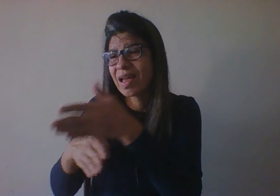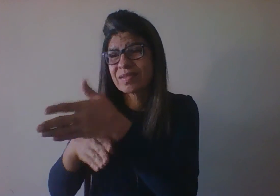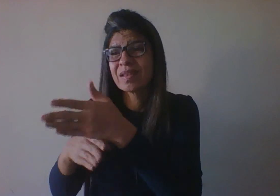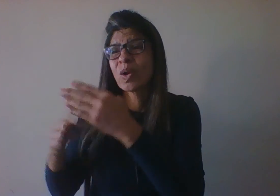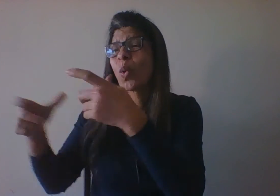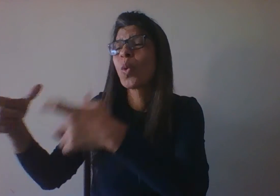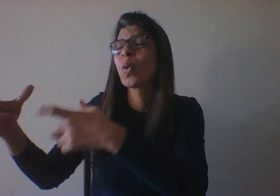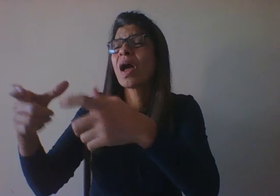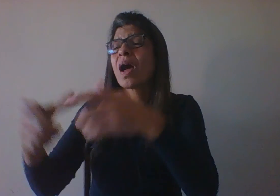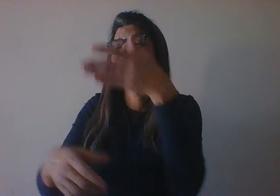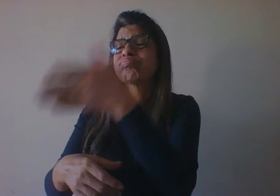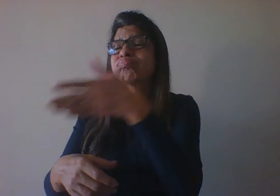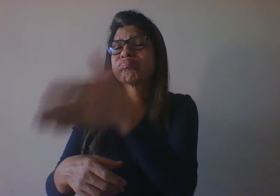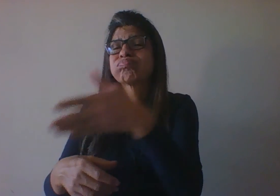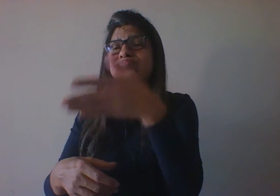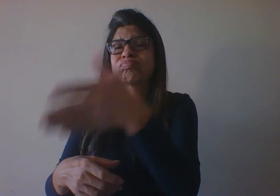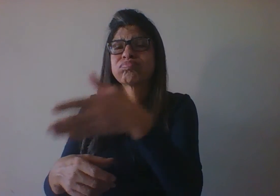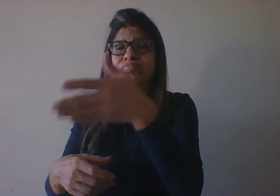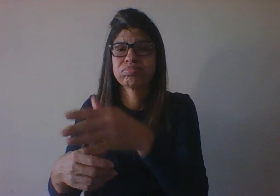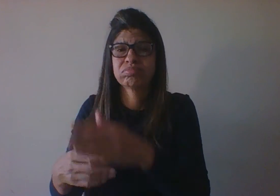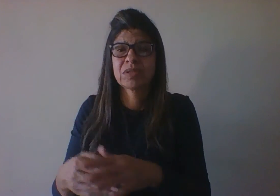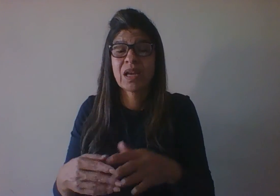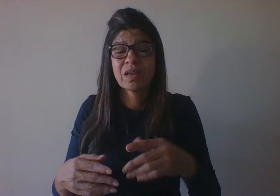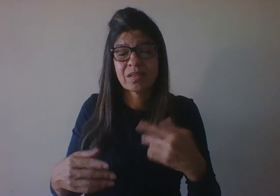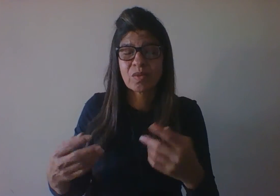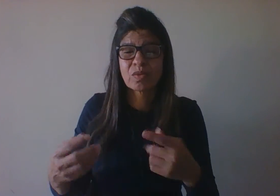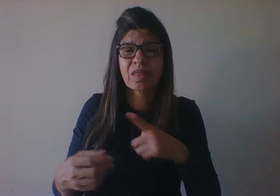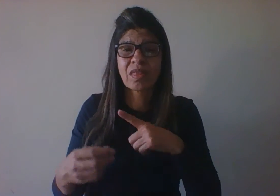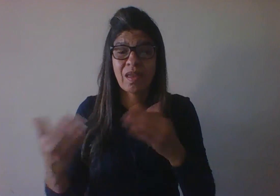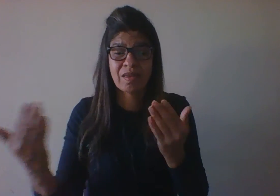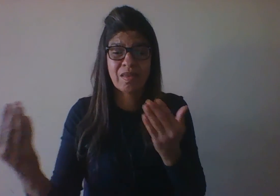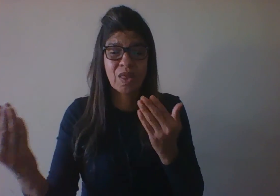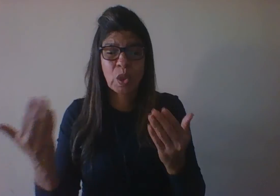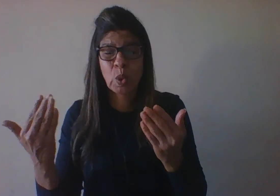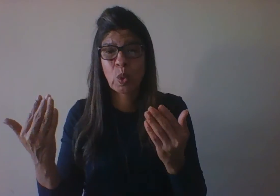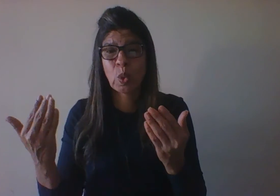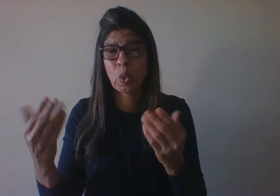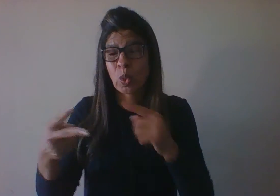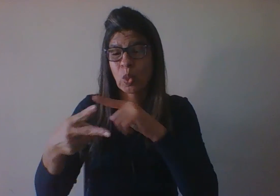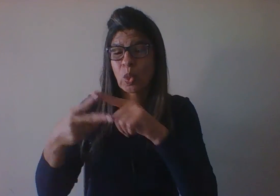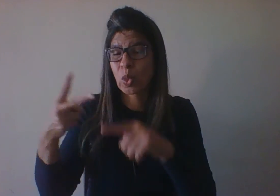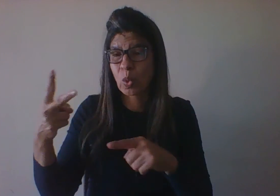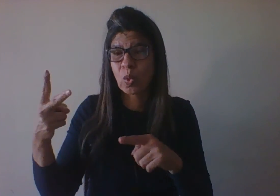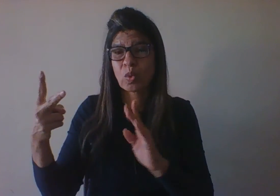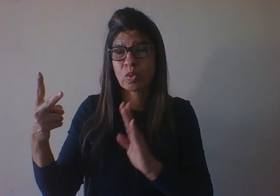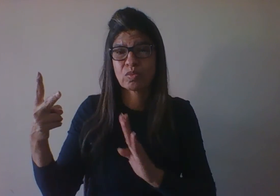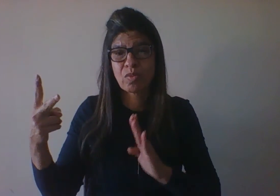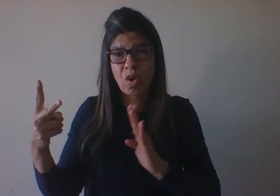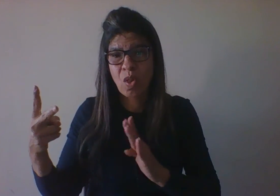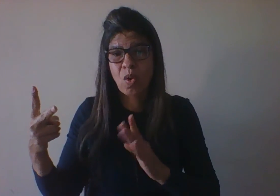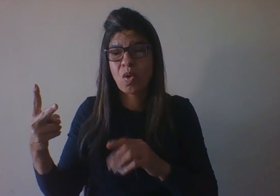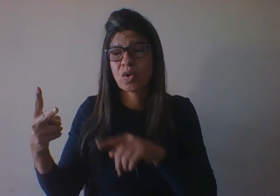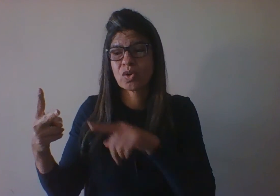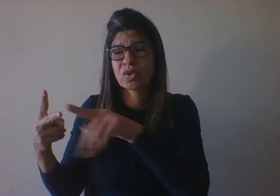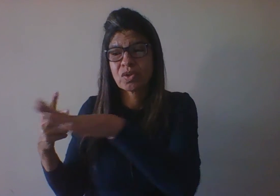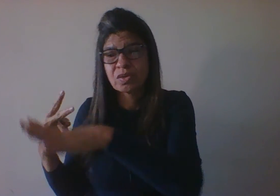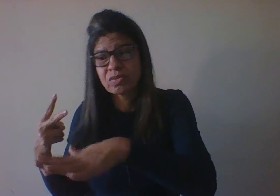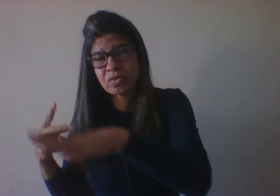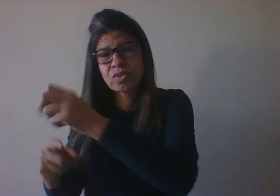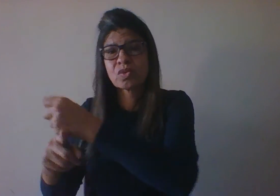Então, pensando nas principais teorias do desenvolvimento humano, como eu falei mais cedo, há